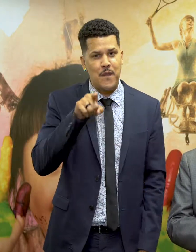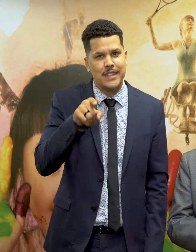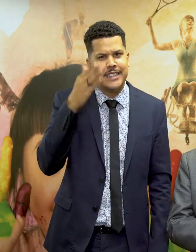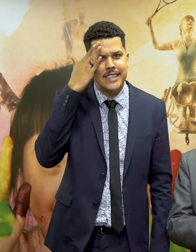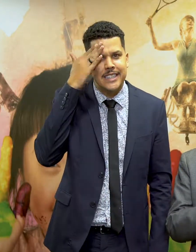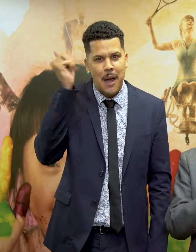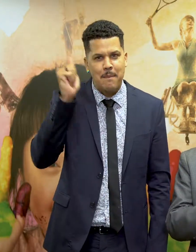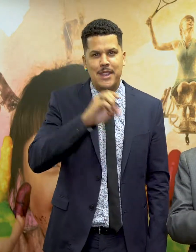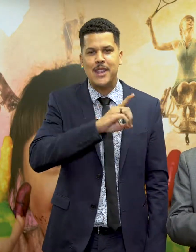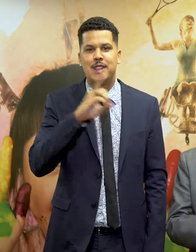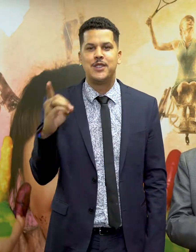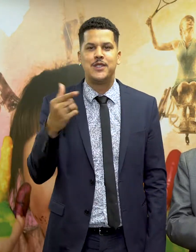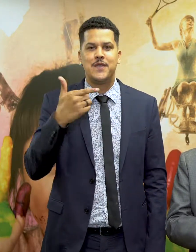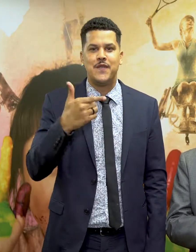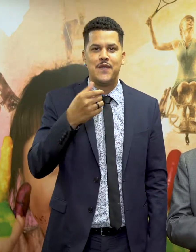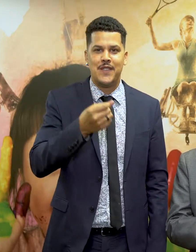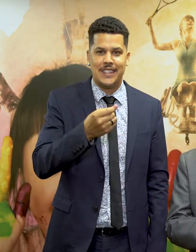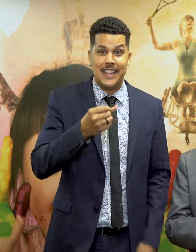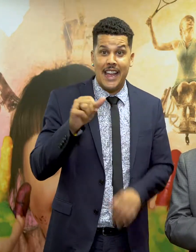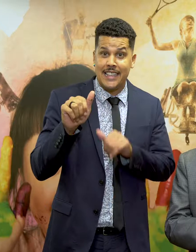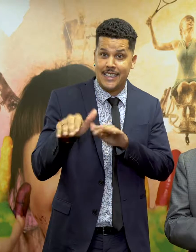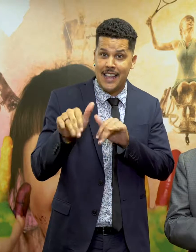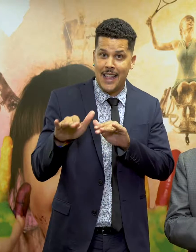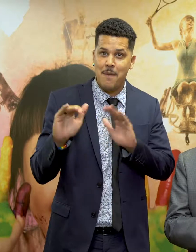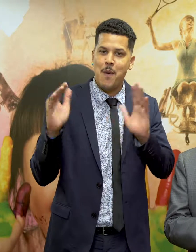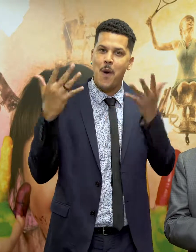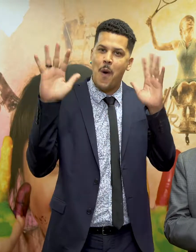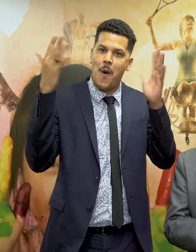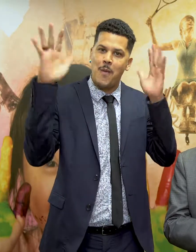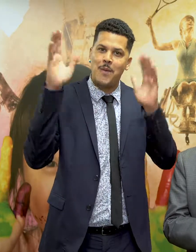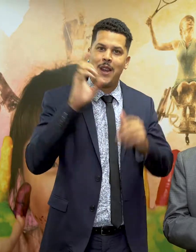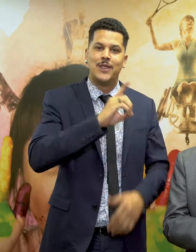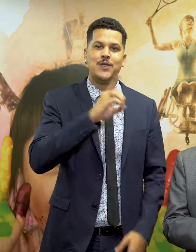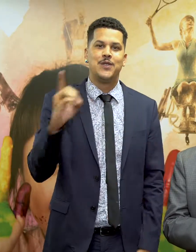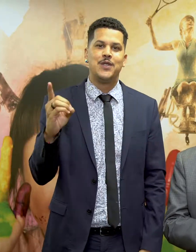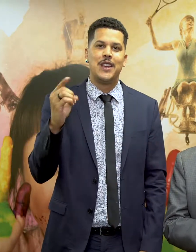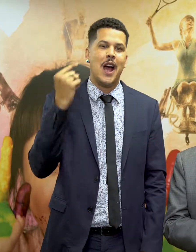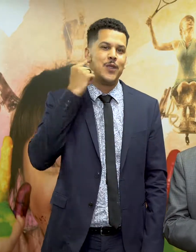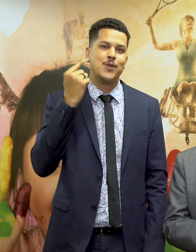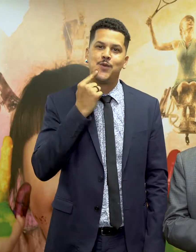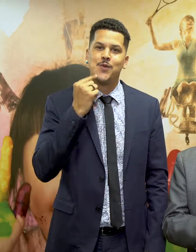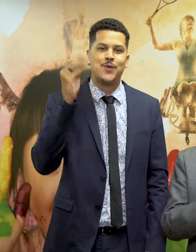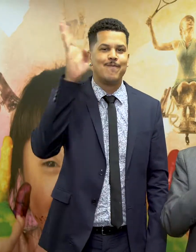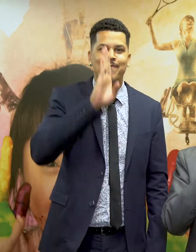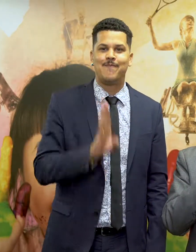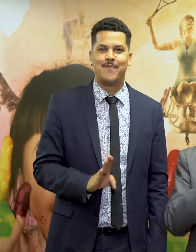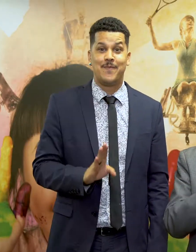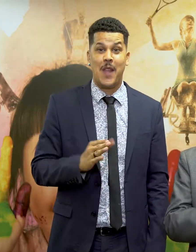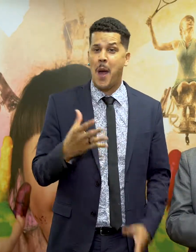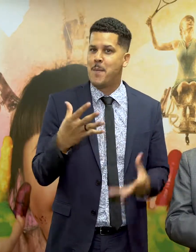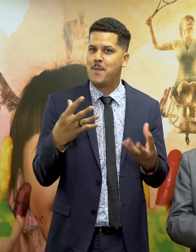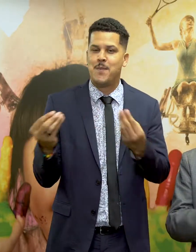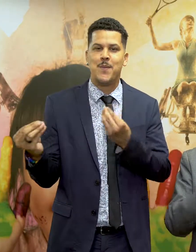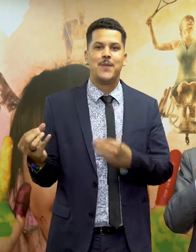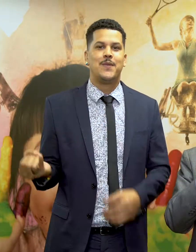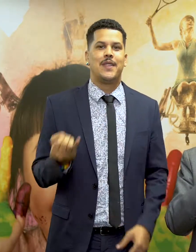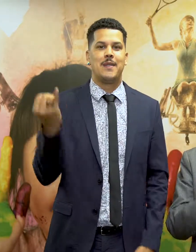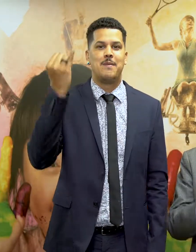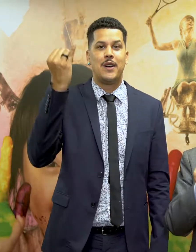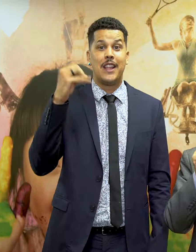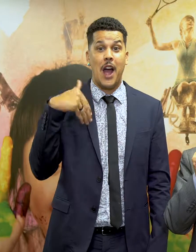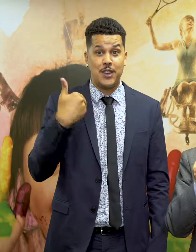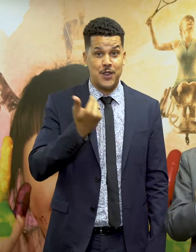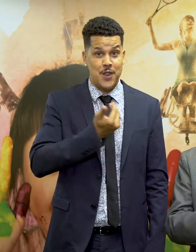26, agora de setembro, nós comemoramos o Dia Nacional dos Surdos? E é muito importante, nós estamos